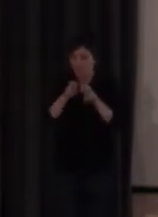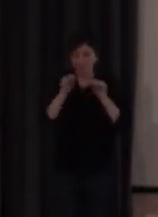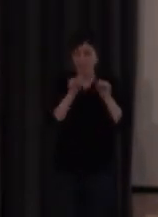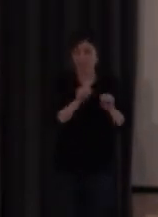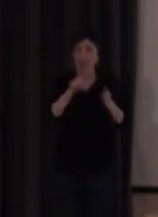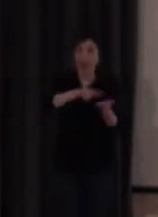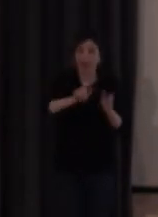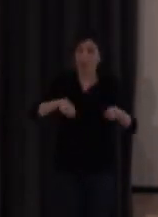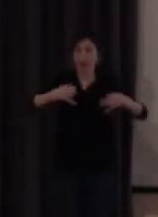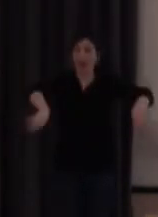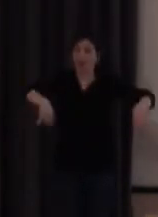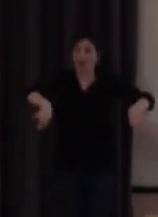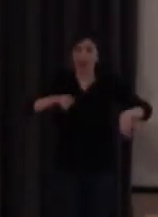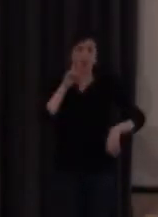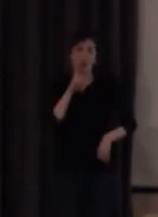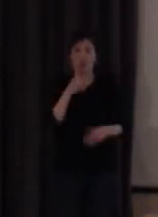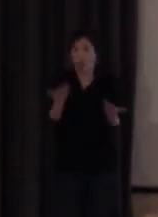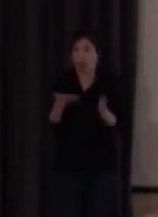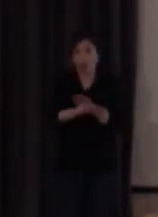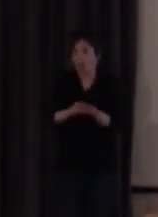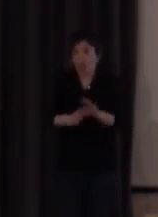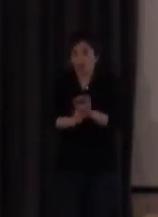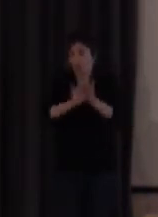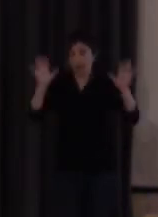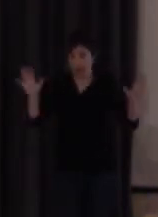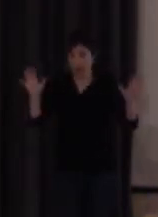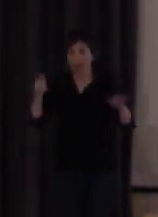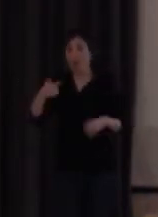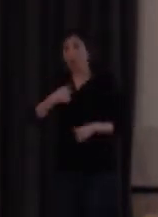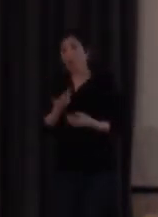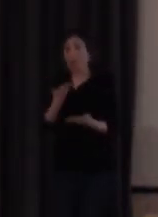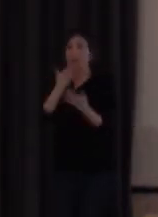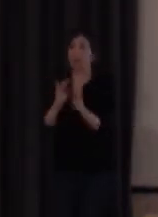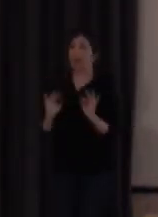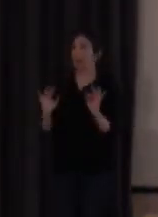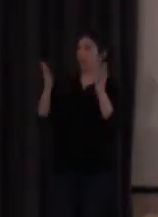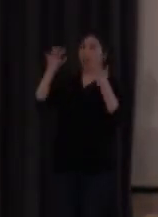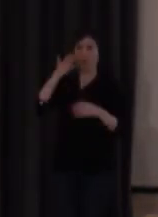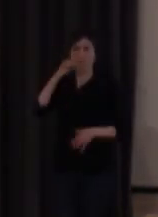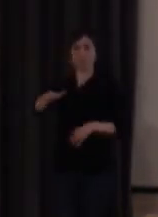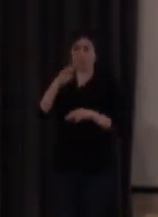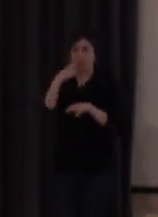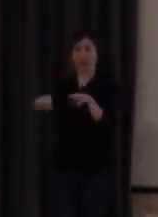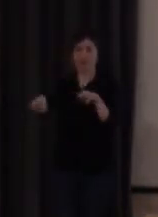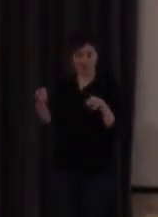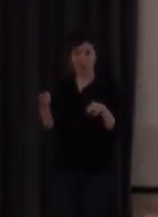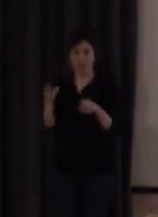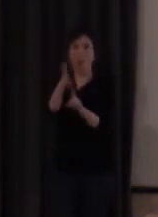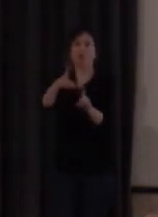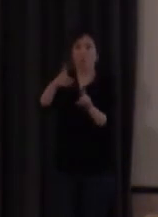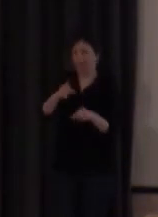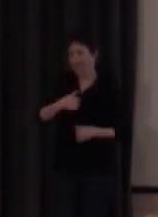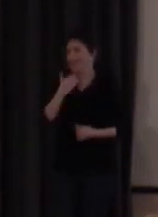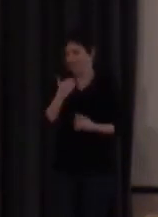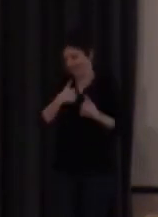la lengua de signos. Mi propuesta, un tanto revolucionaria, ya les decía, un tanto utópica, lo sé, soy